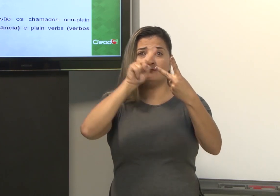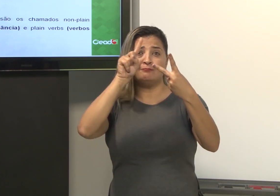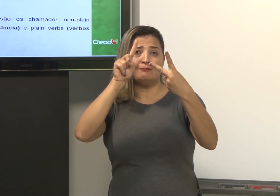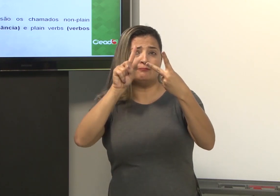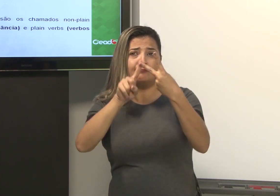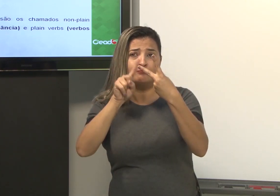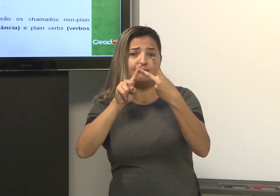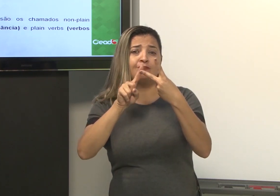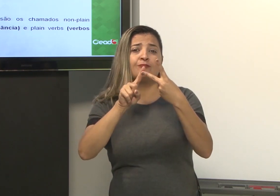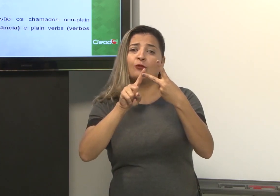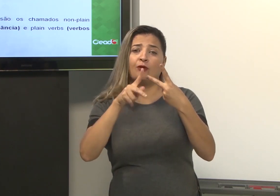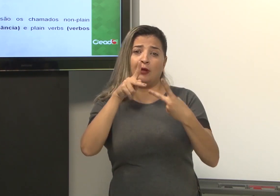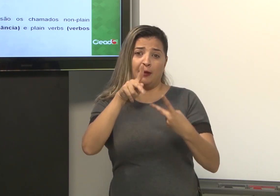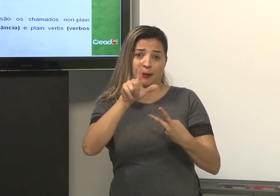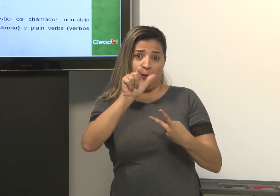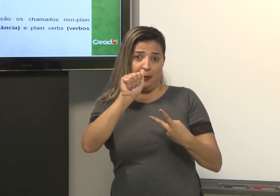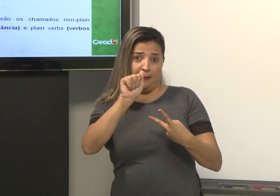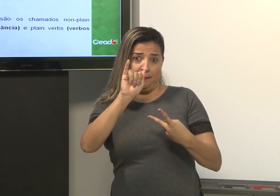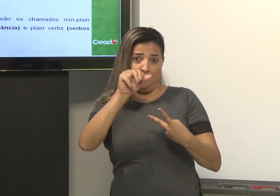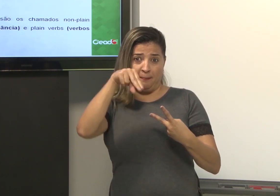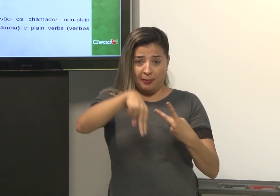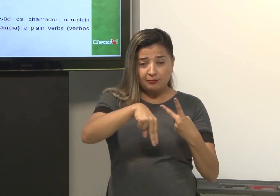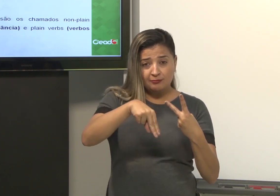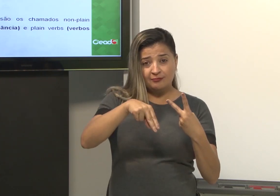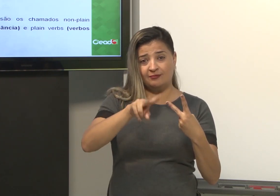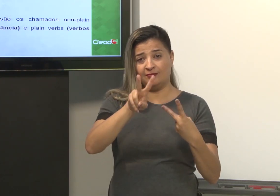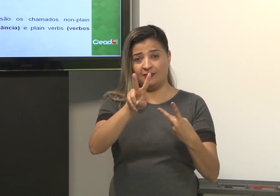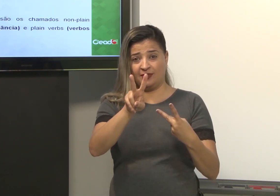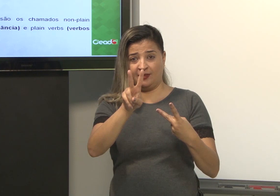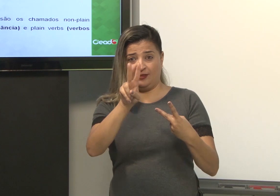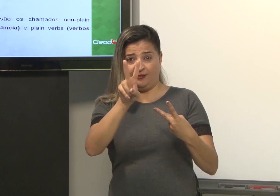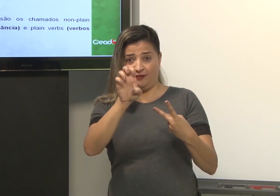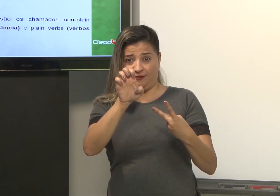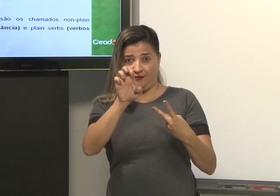E o segundo, plain verbs.